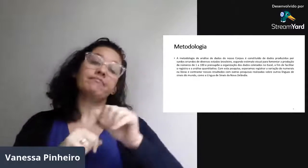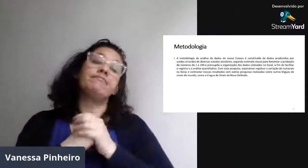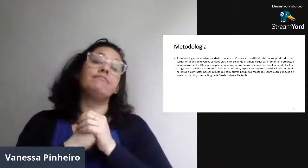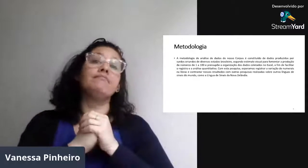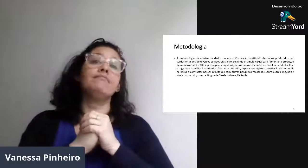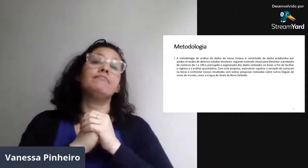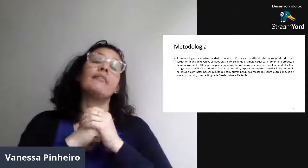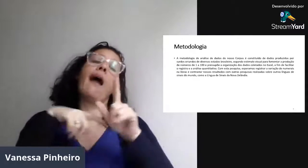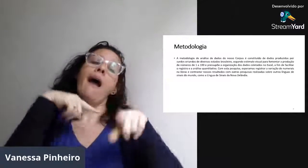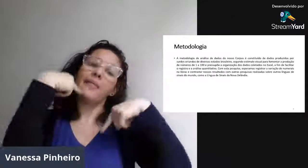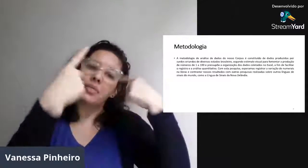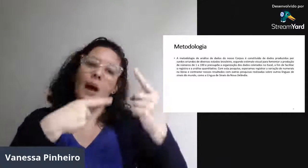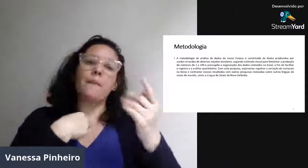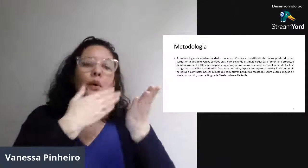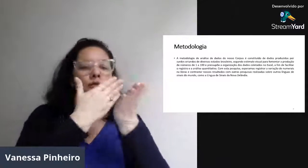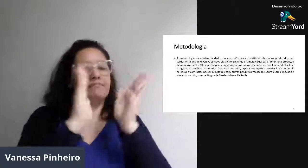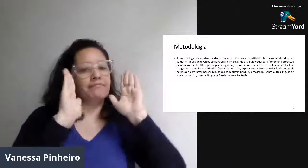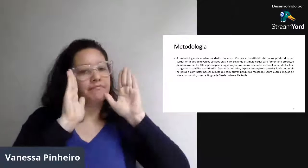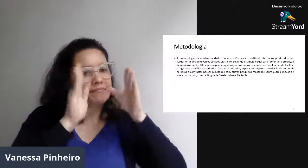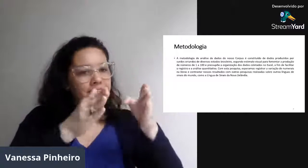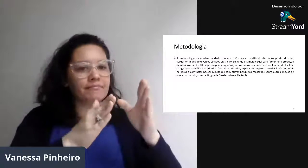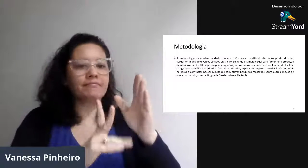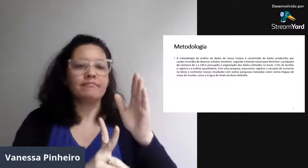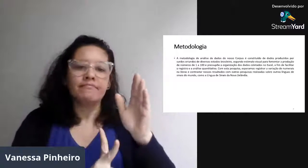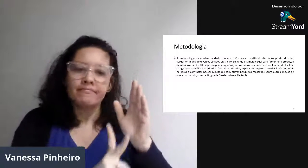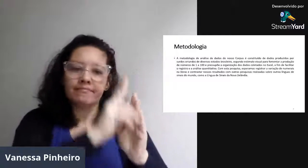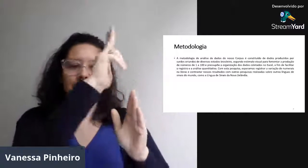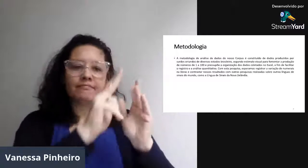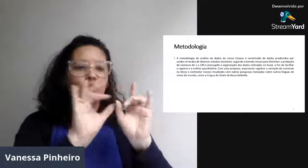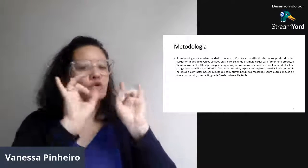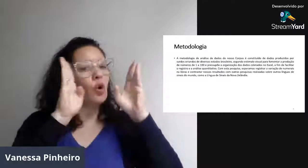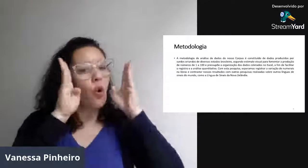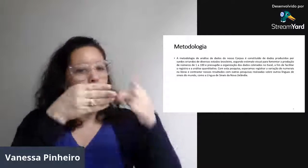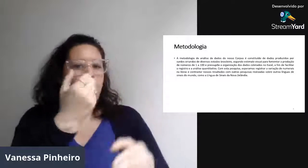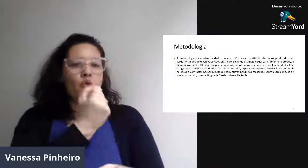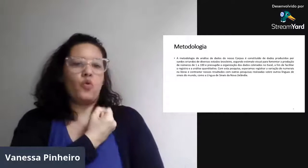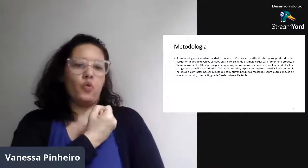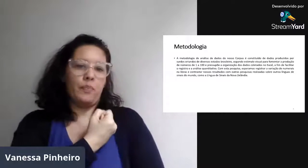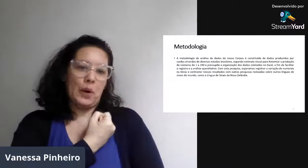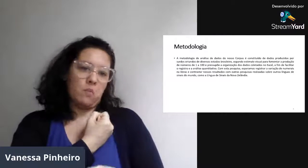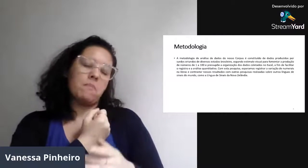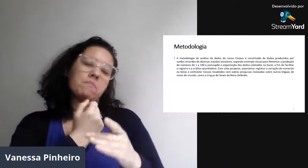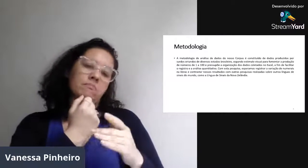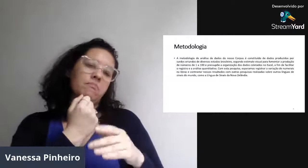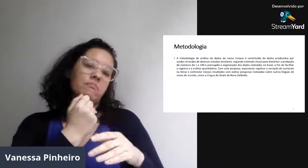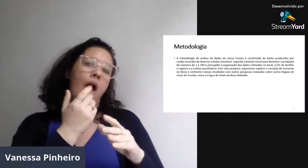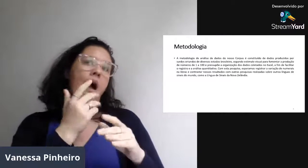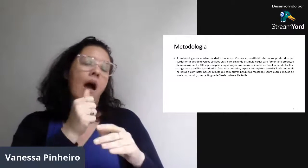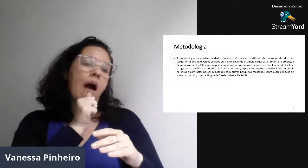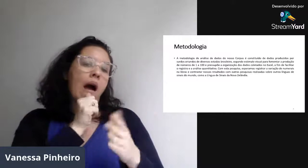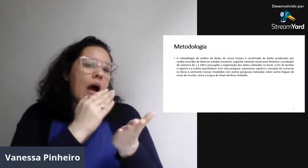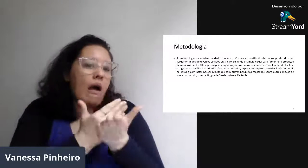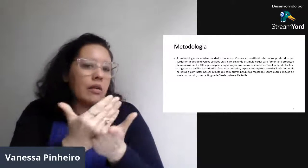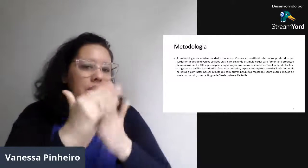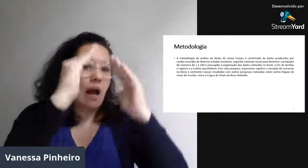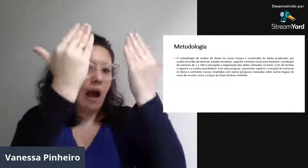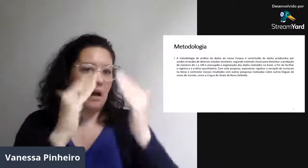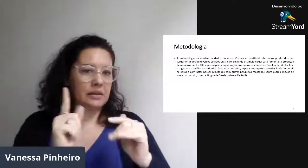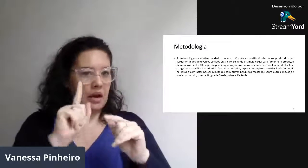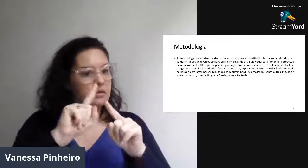quanto de ouvinte. Eu tenho que fazer essa separação. E depois, focar nos numerais que os surdos traziam,